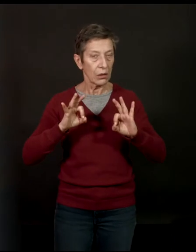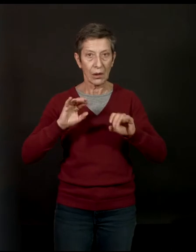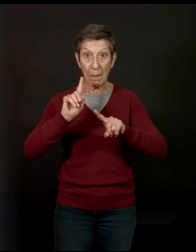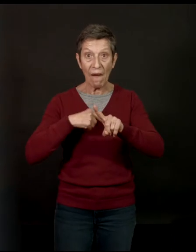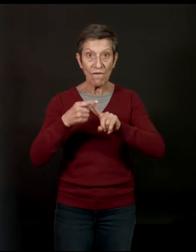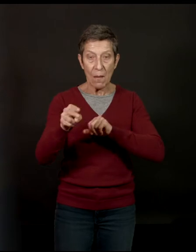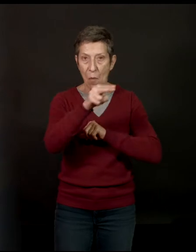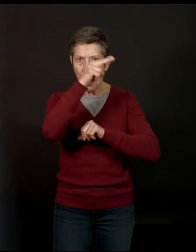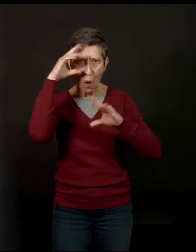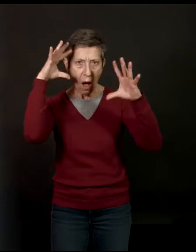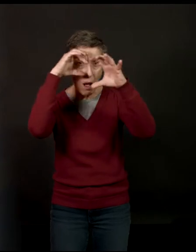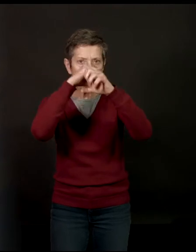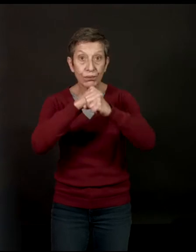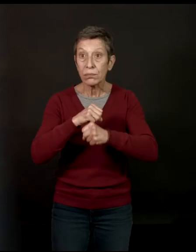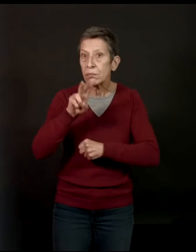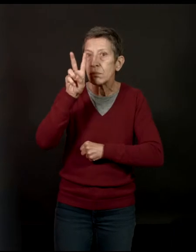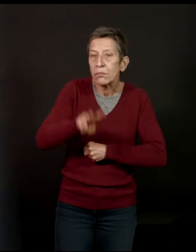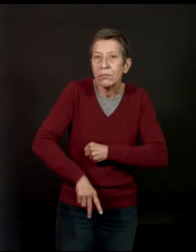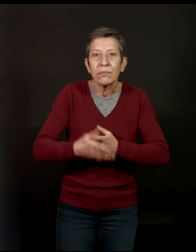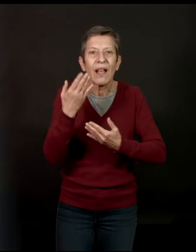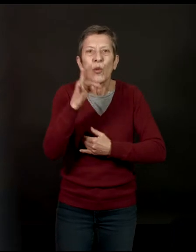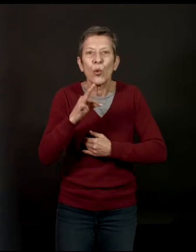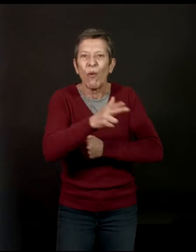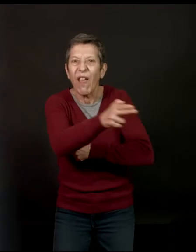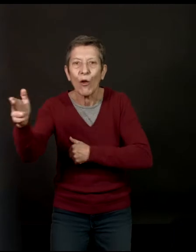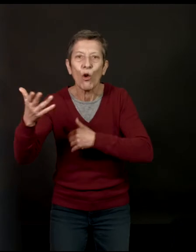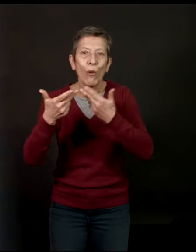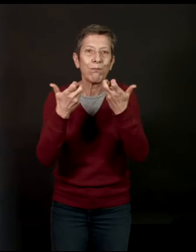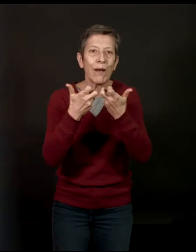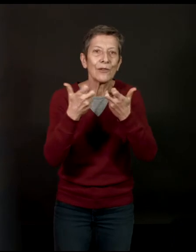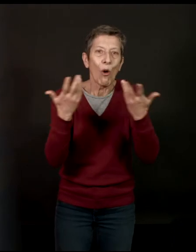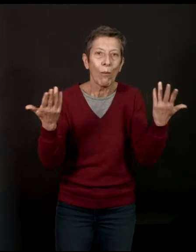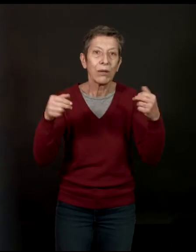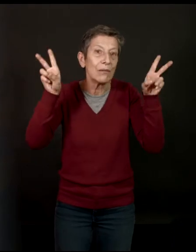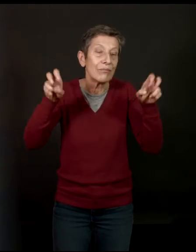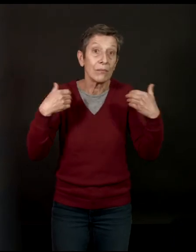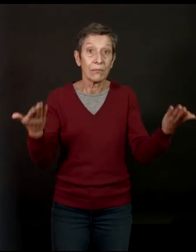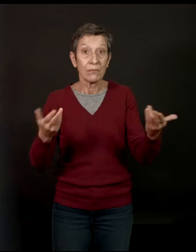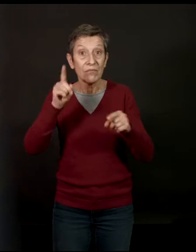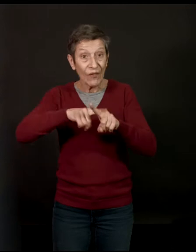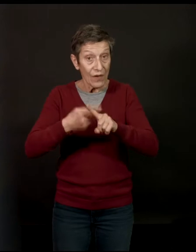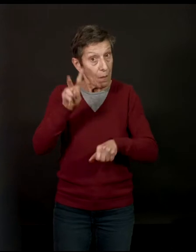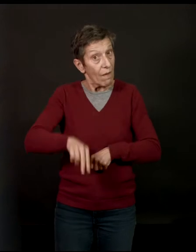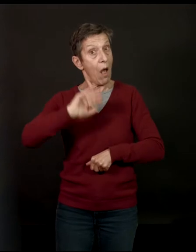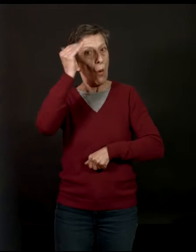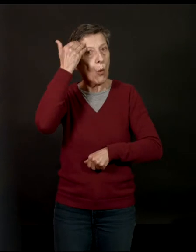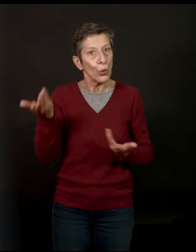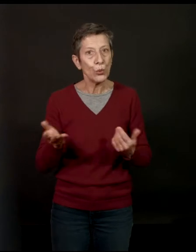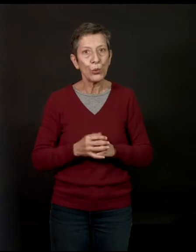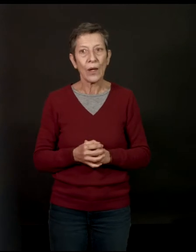noirs, au contraire, ont leur vrai, les tontons flingueurs, enfin, tout ça a une vraie reconnaissance. Dans